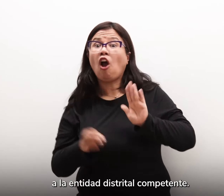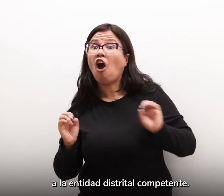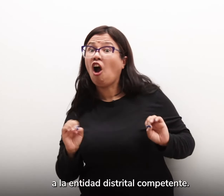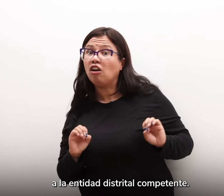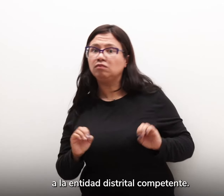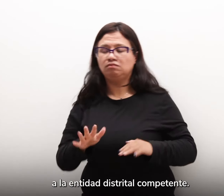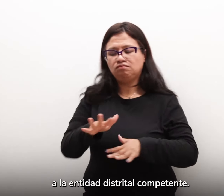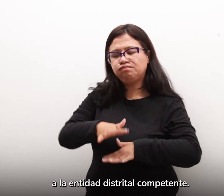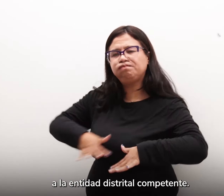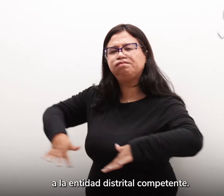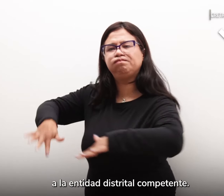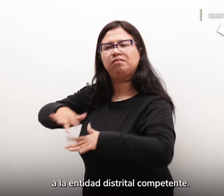competente